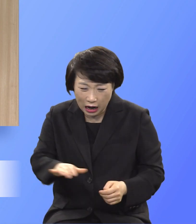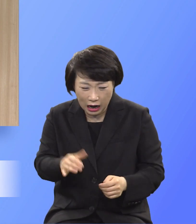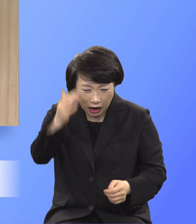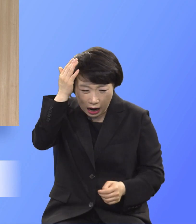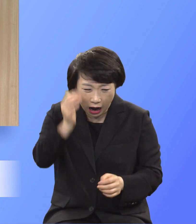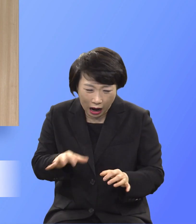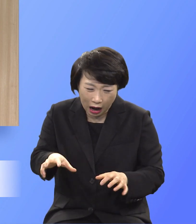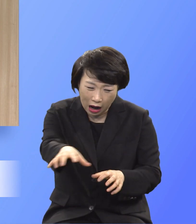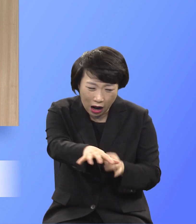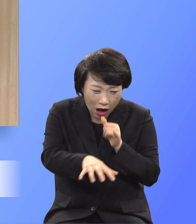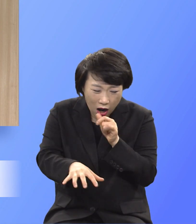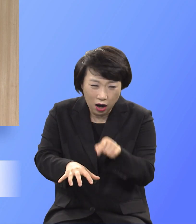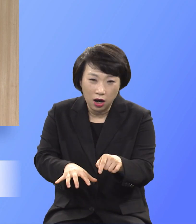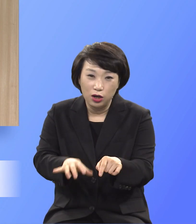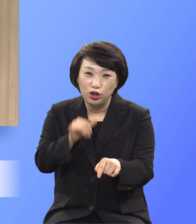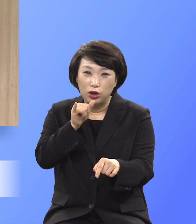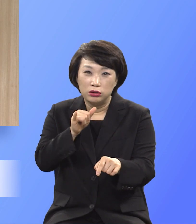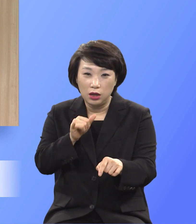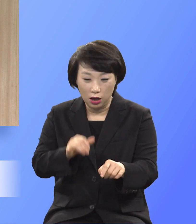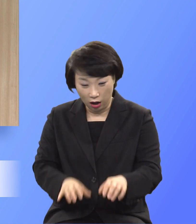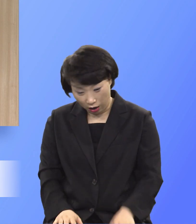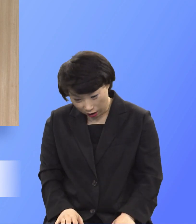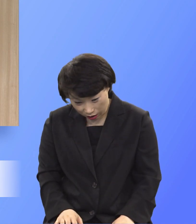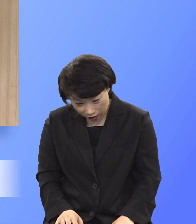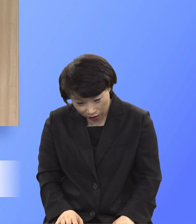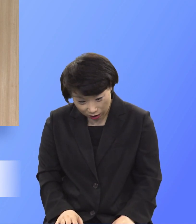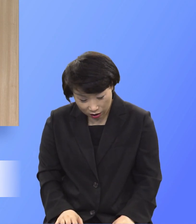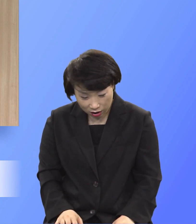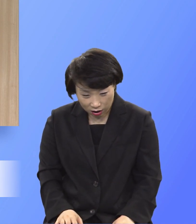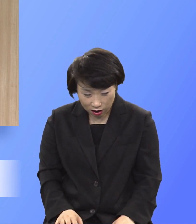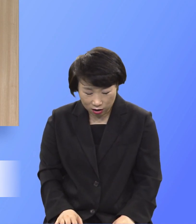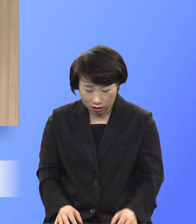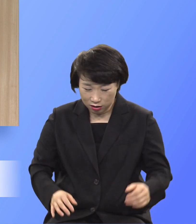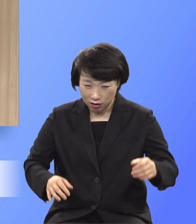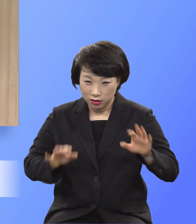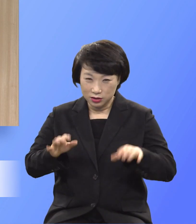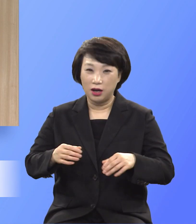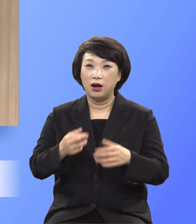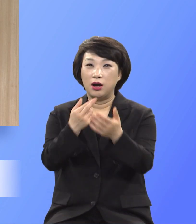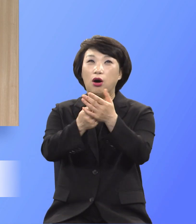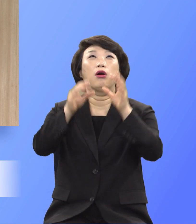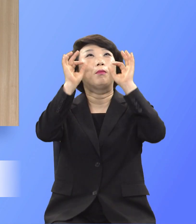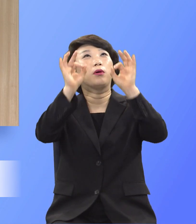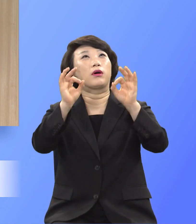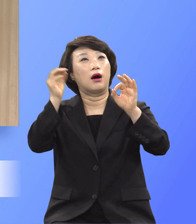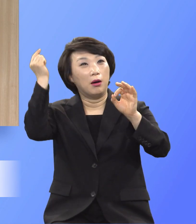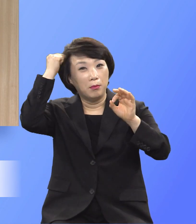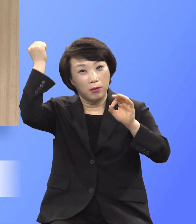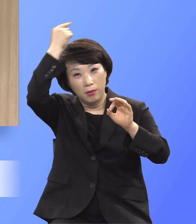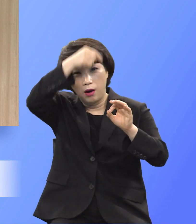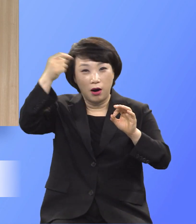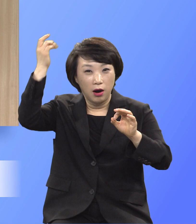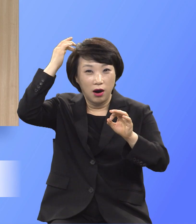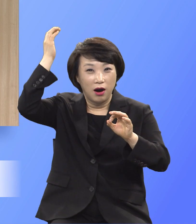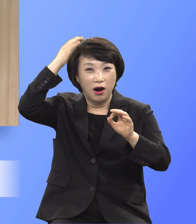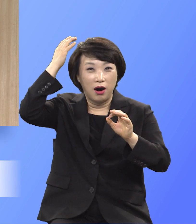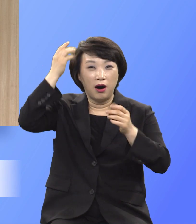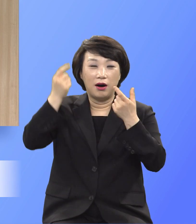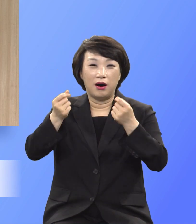내가 한참 머리 빠지고 나니까 고울을 쳐다 보니까 내 머리가 있는지 없는지 모를